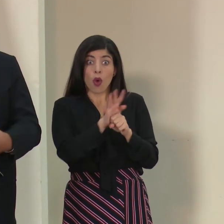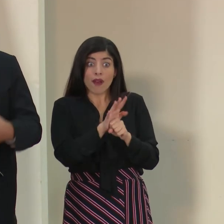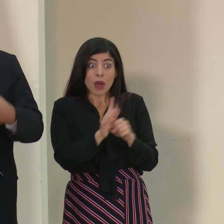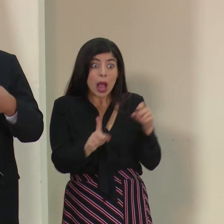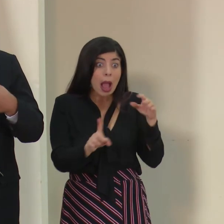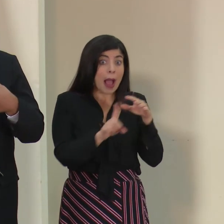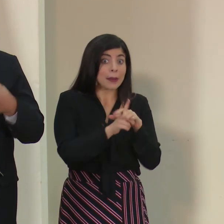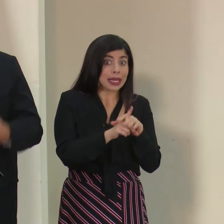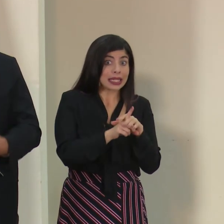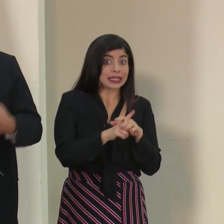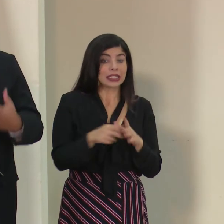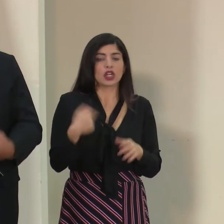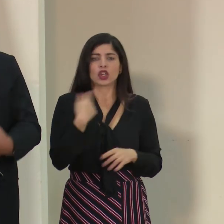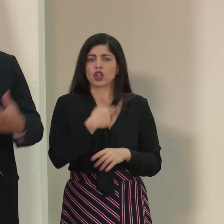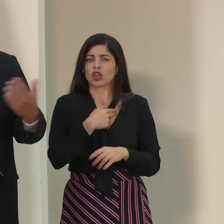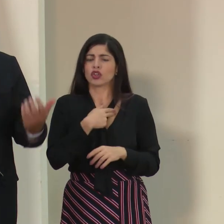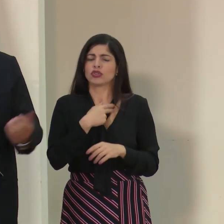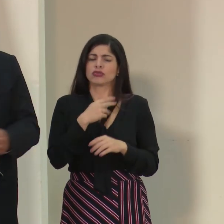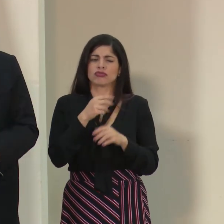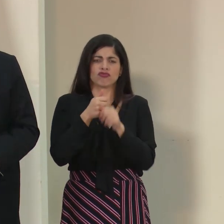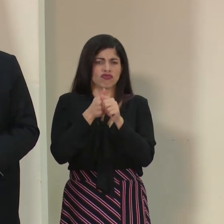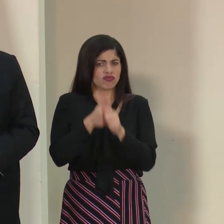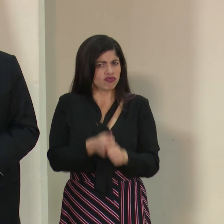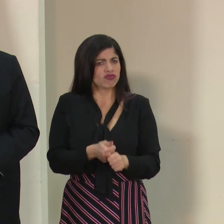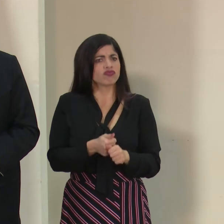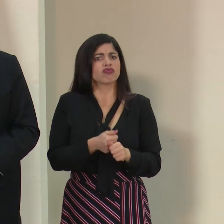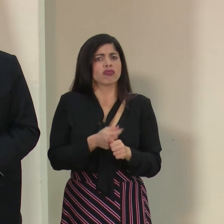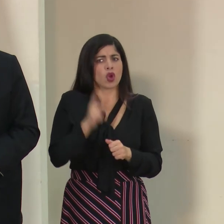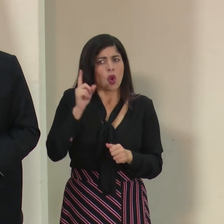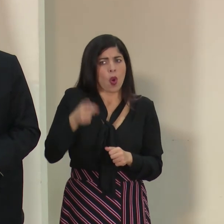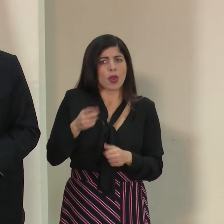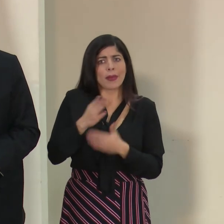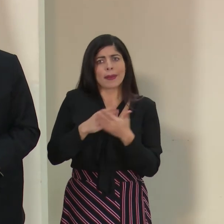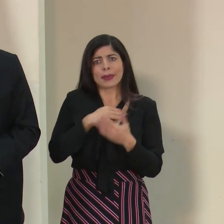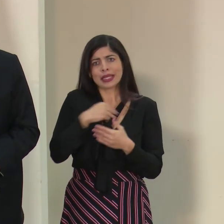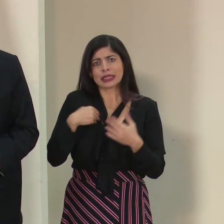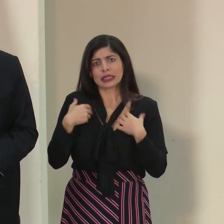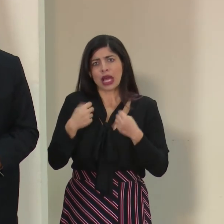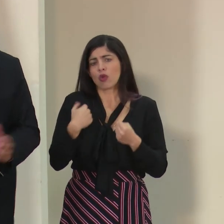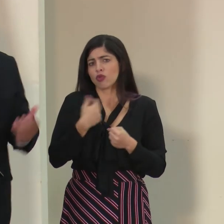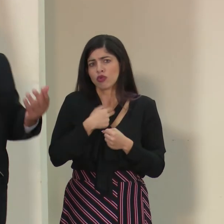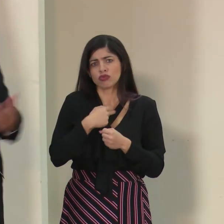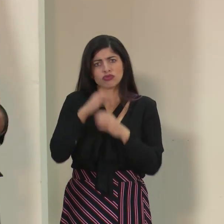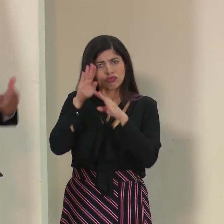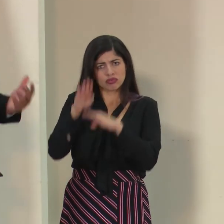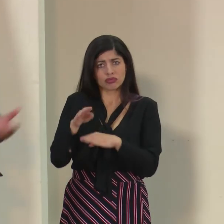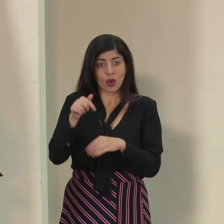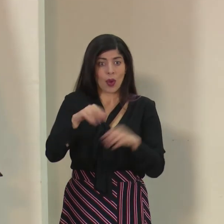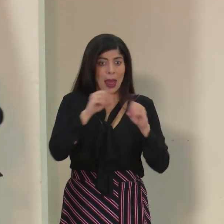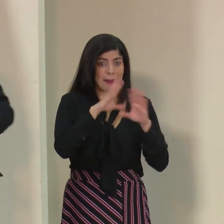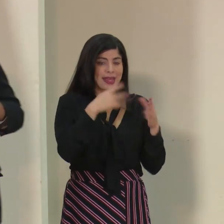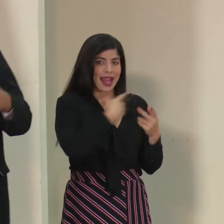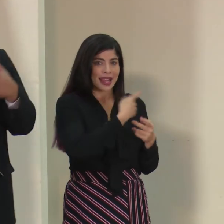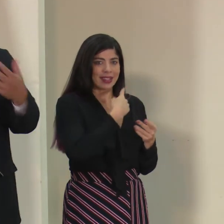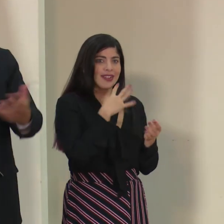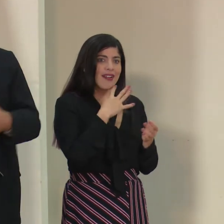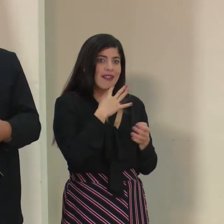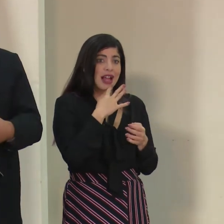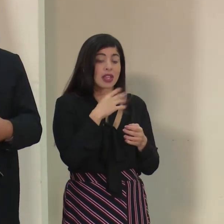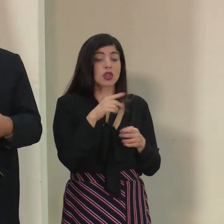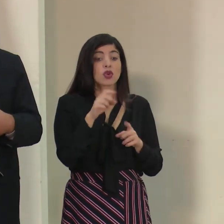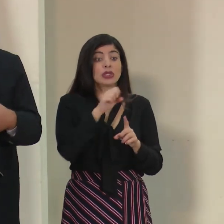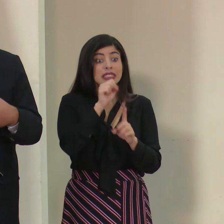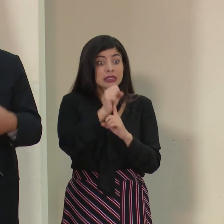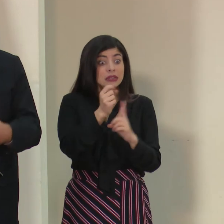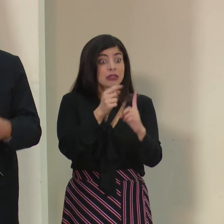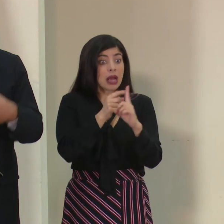nosotros somos obedientes y respetuosos a las instrucciones que emita el Ministerio de Salud, y lo estábamos hablando hoy en la mañana, y ahí se valorará